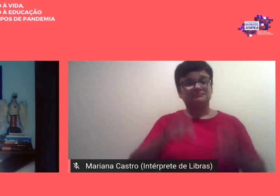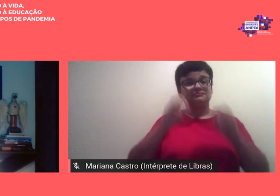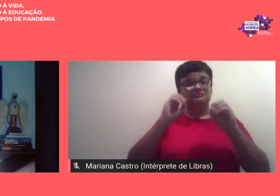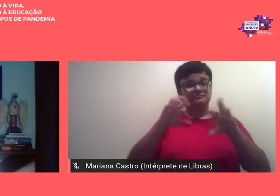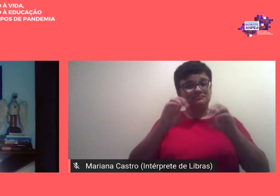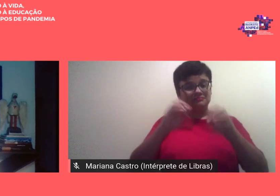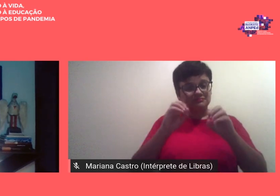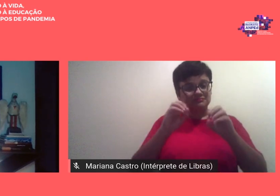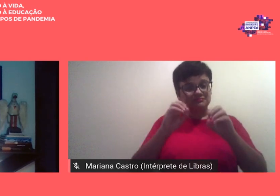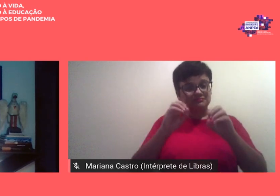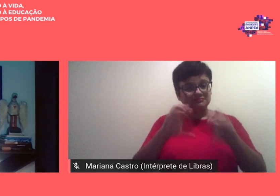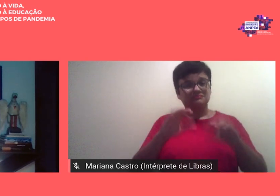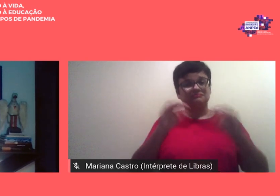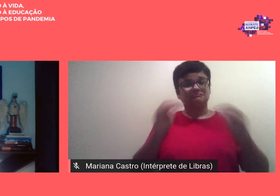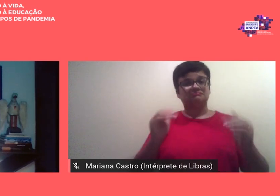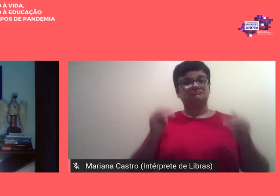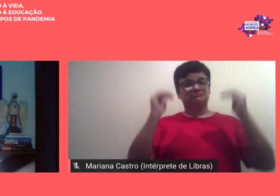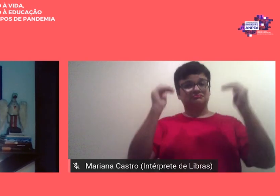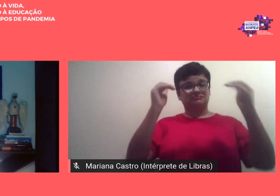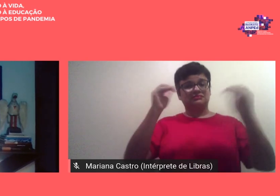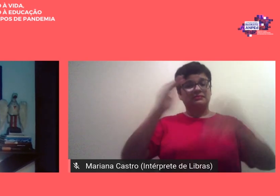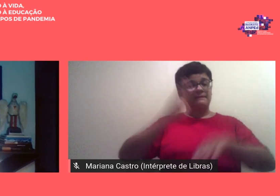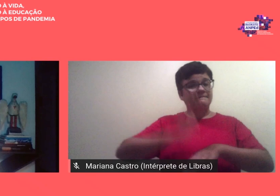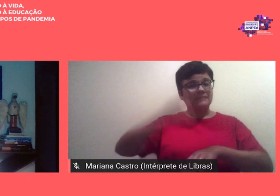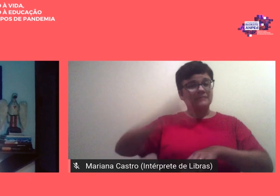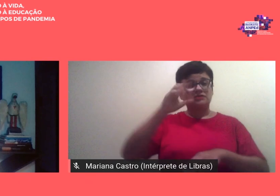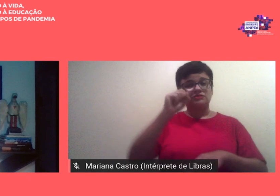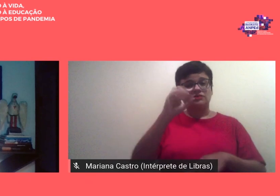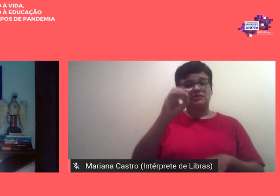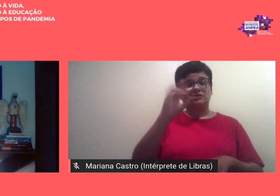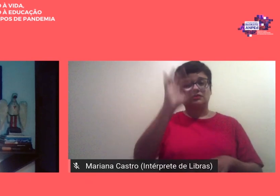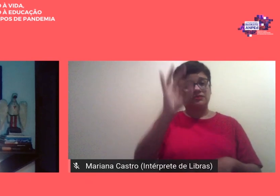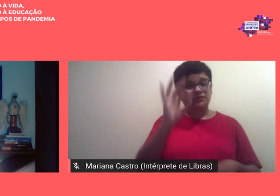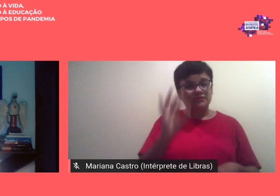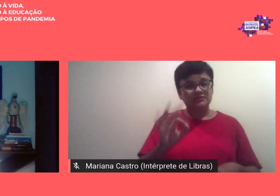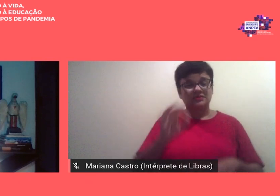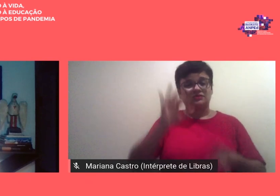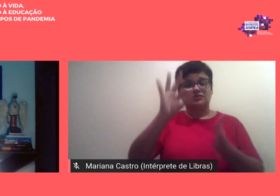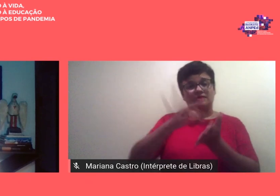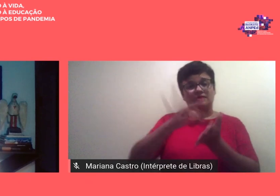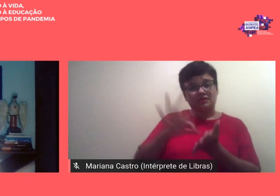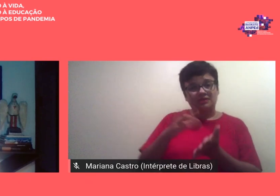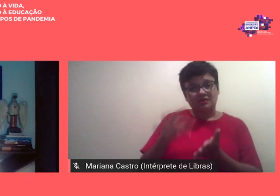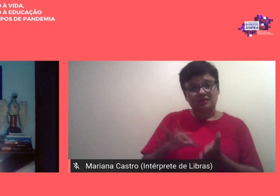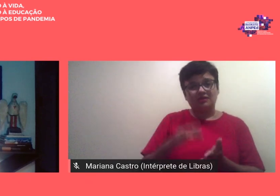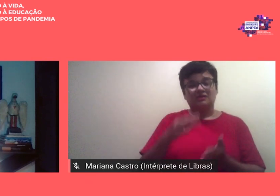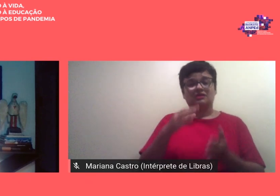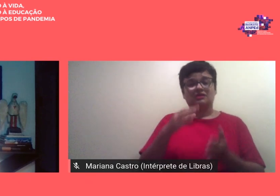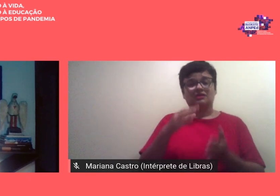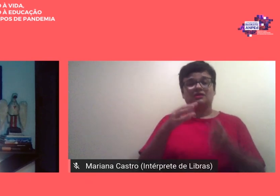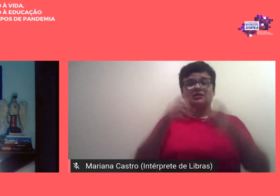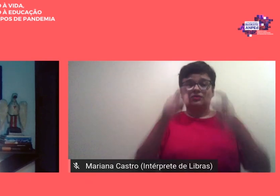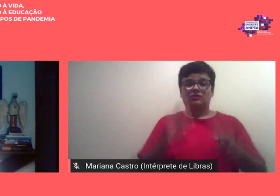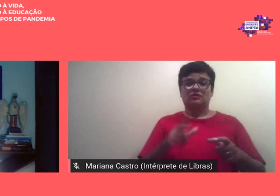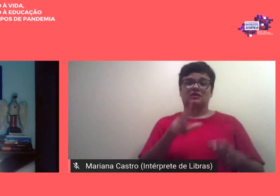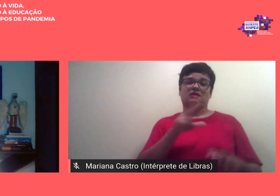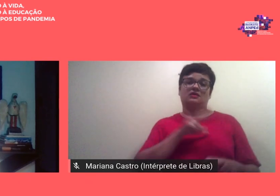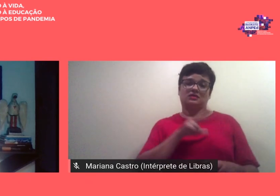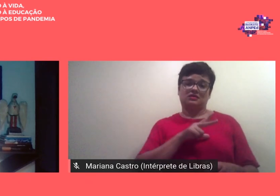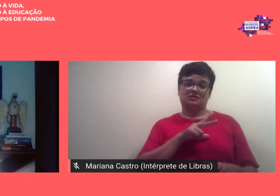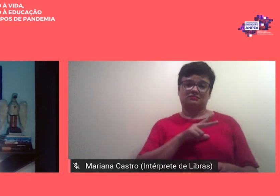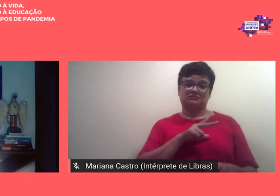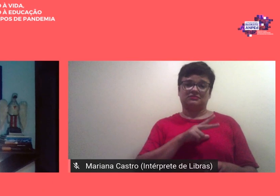superior mais de 80% das matrículas estão no setor privado em mais de 2 mil